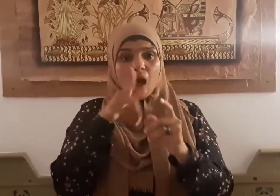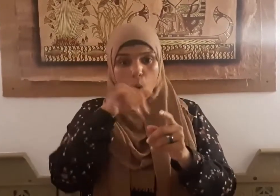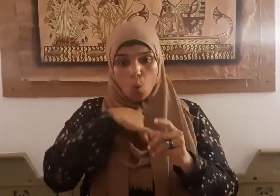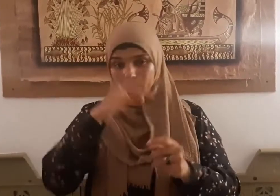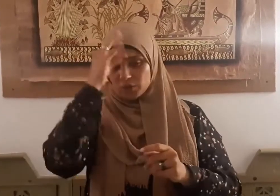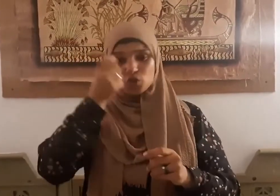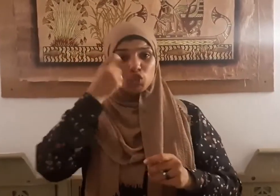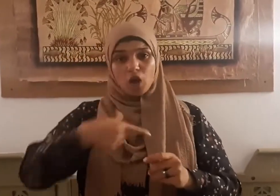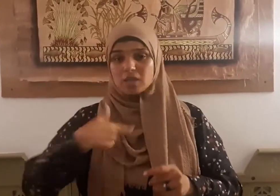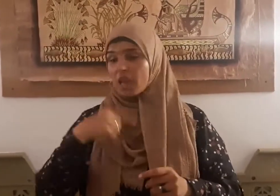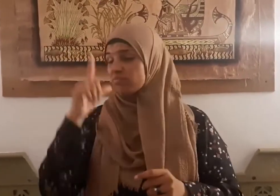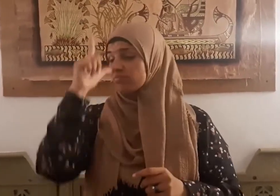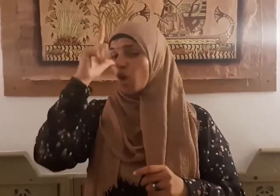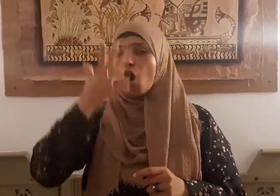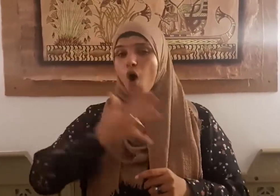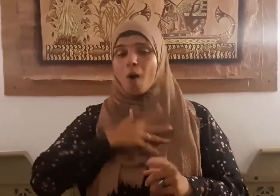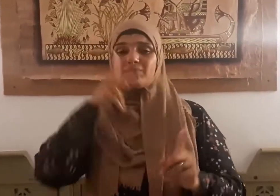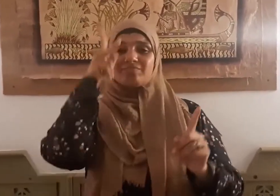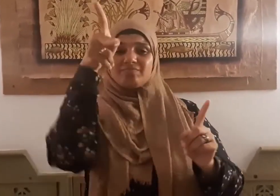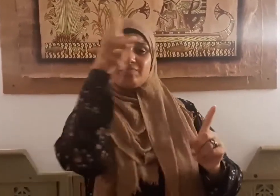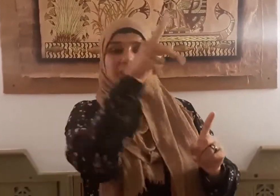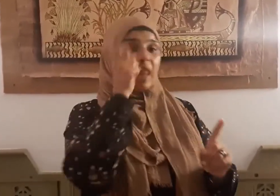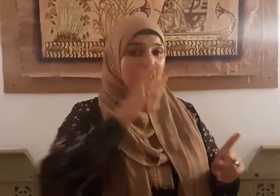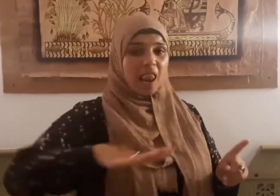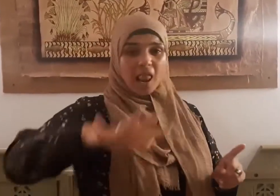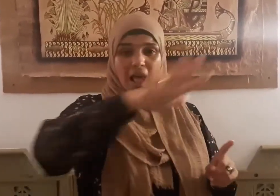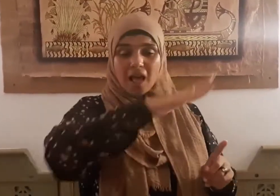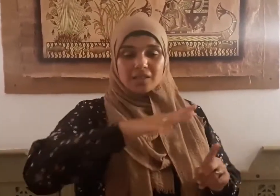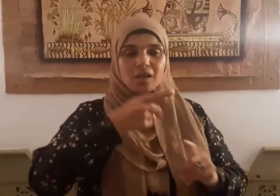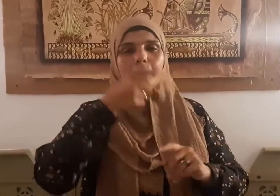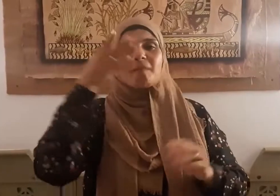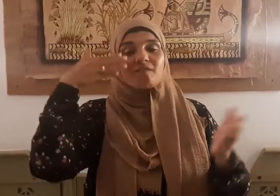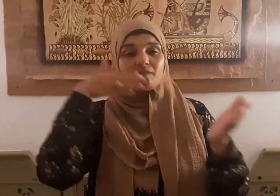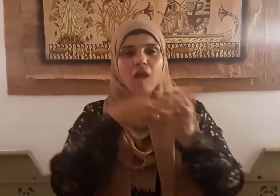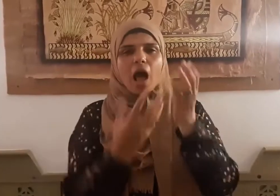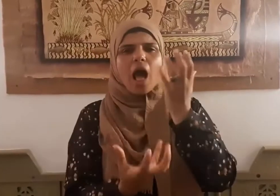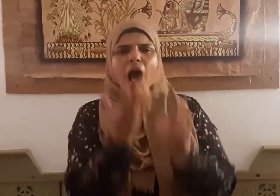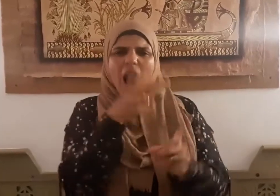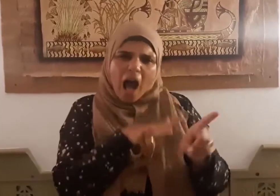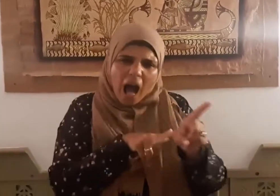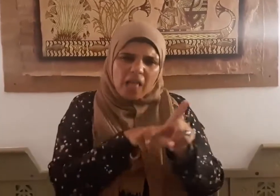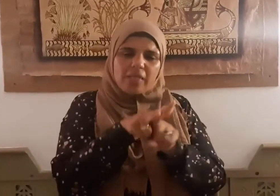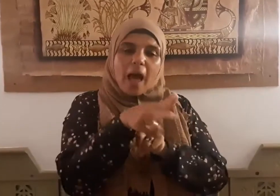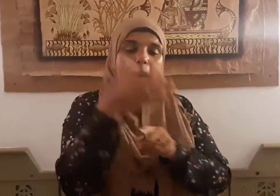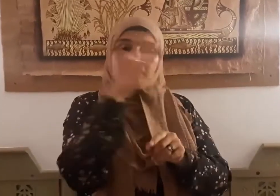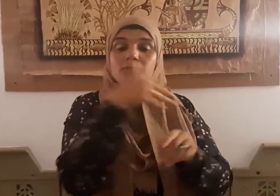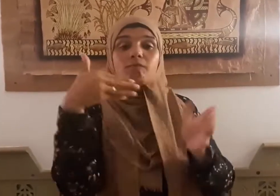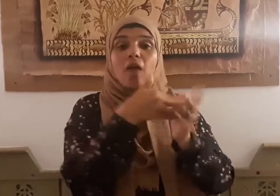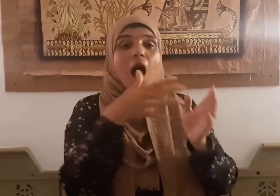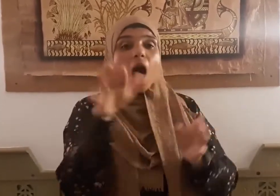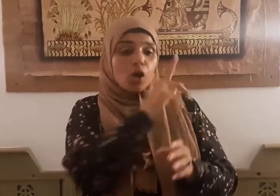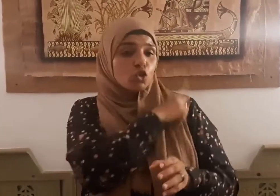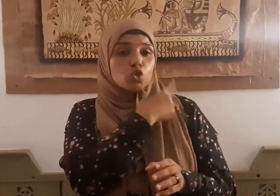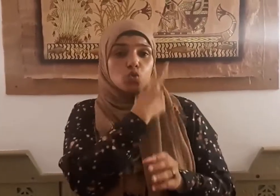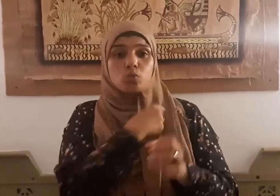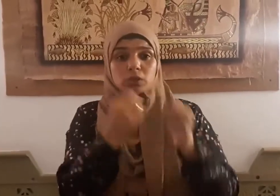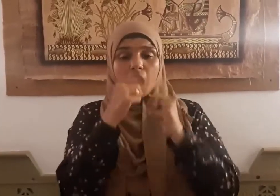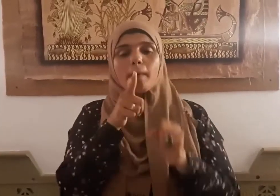والتباهي على خلق الله حشر أذلهم وأنقصهم قال صلى الله